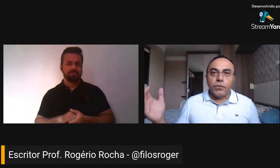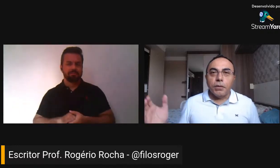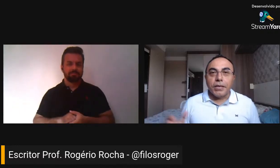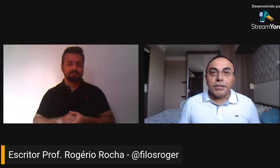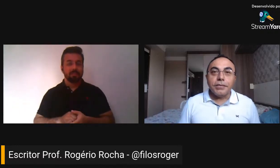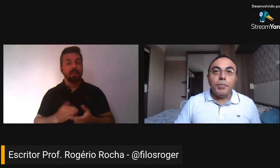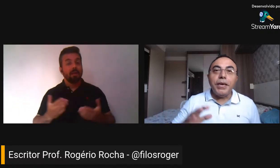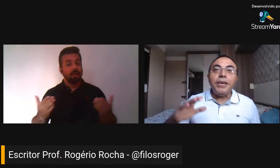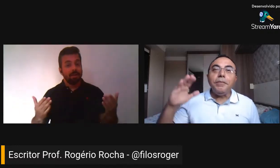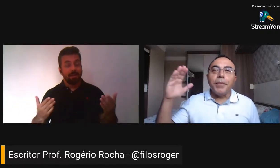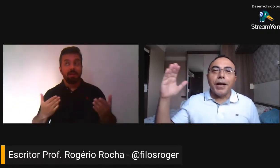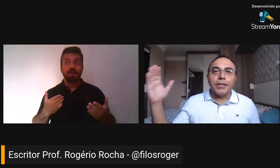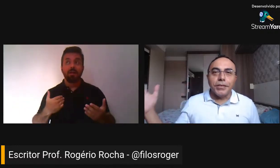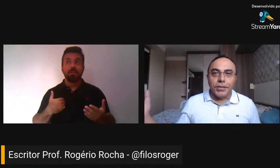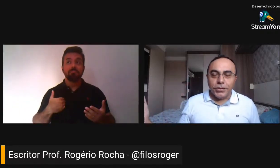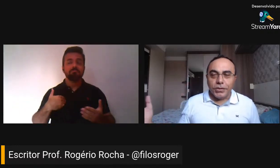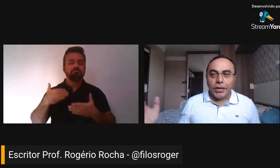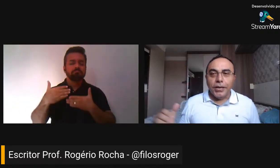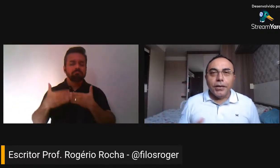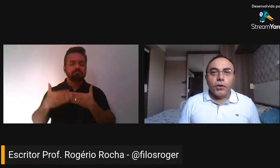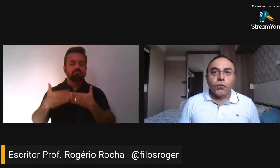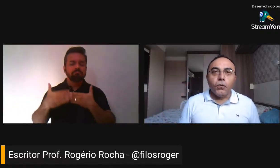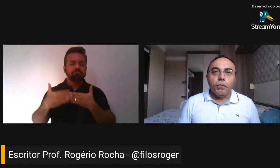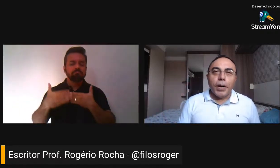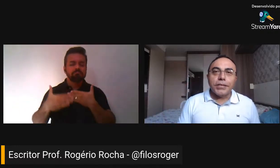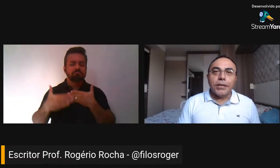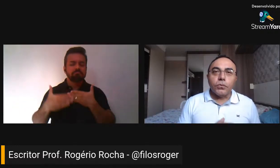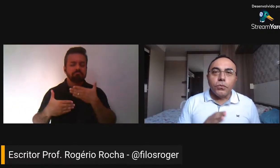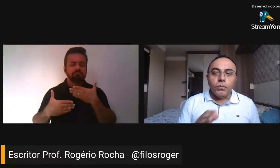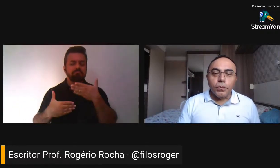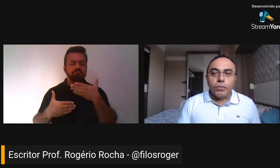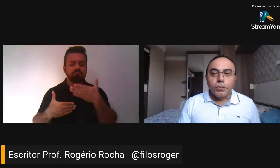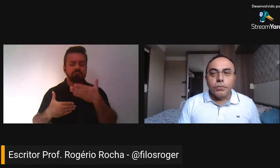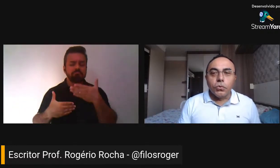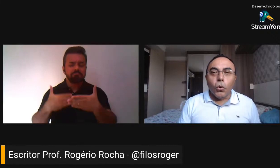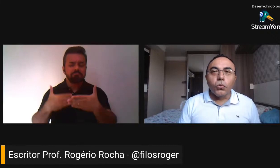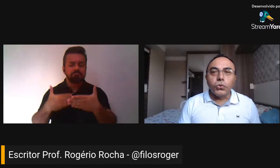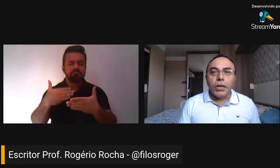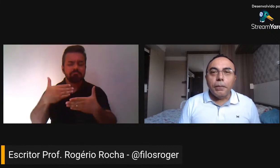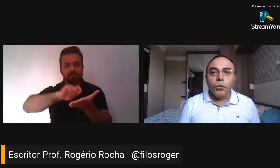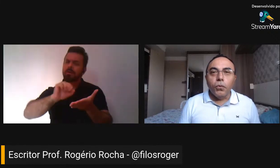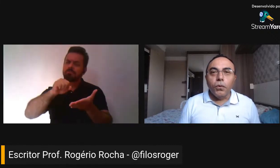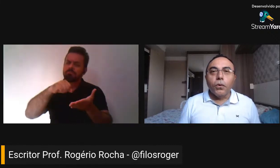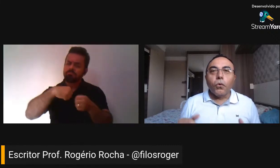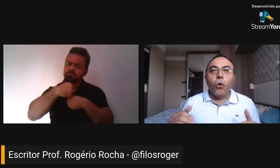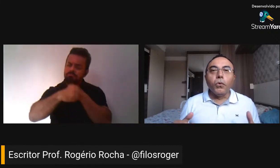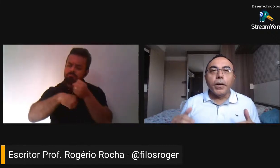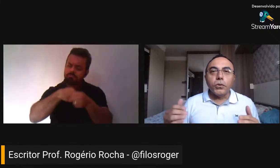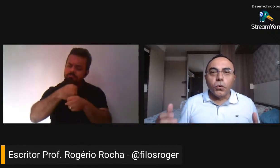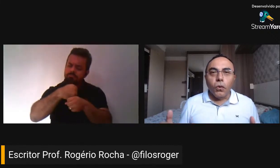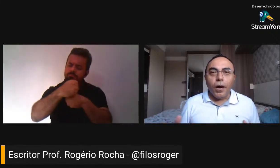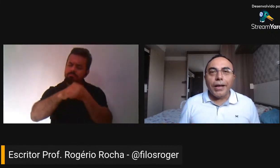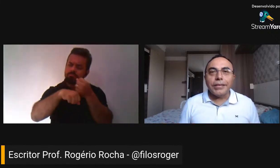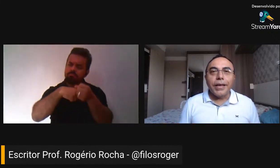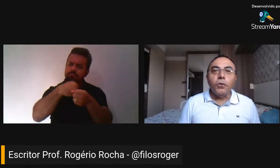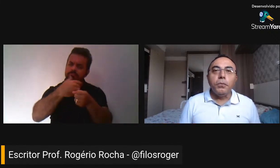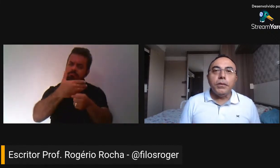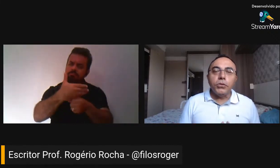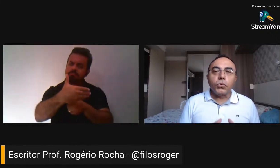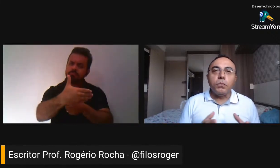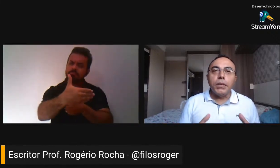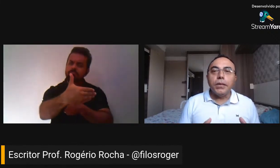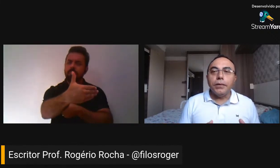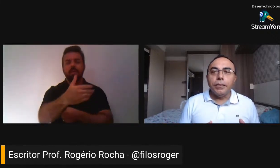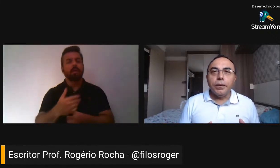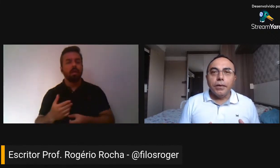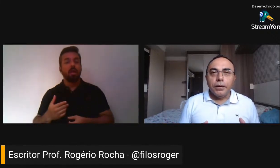escrever, mas bem mais adiante. Eu vou passar um longo tempo como leitor até eu